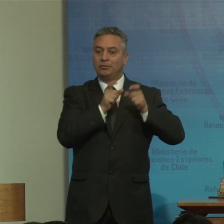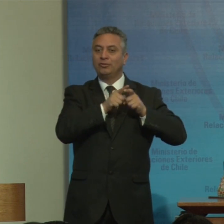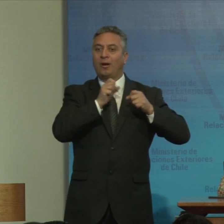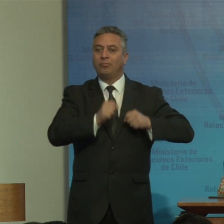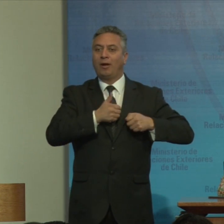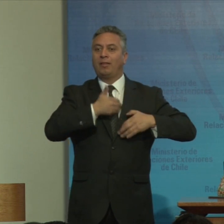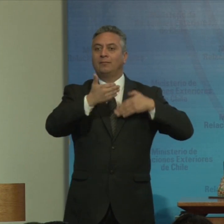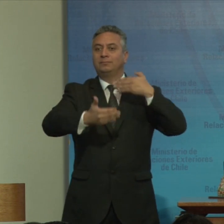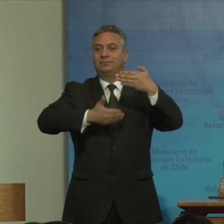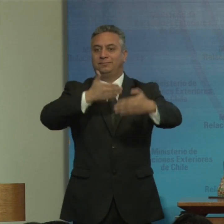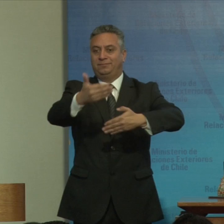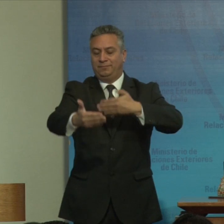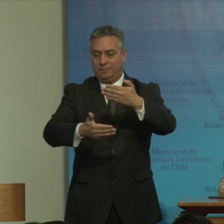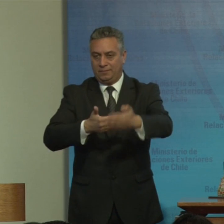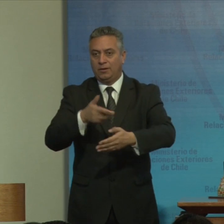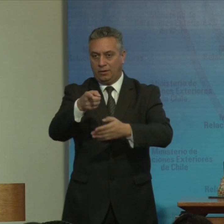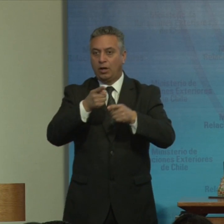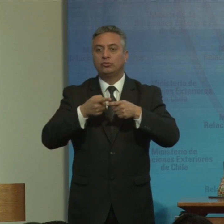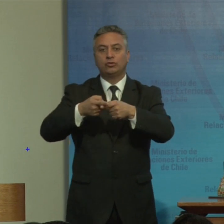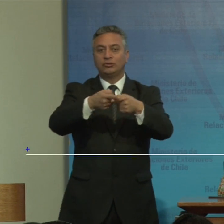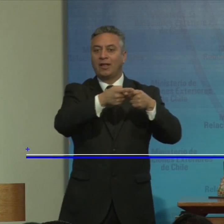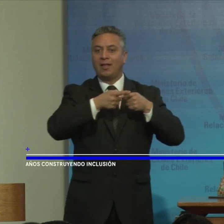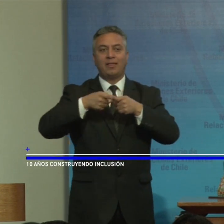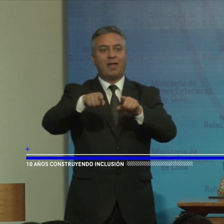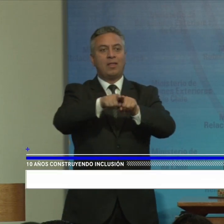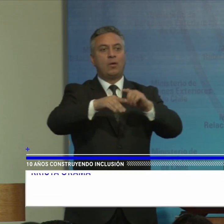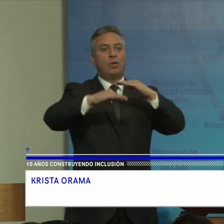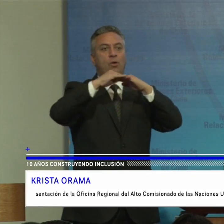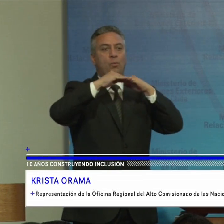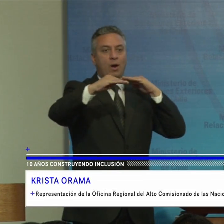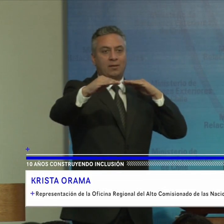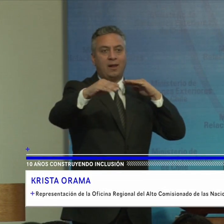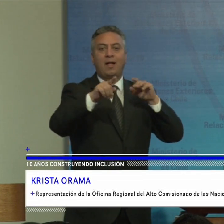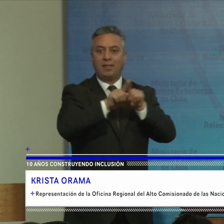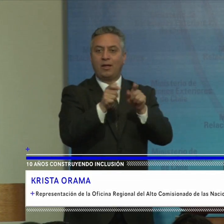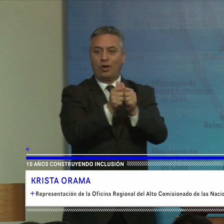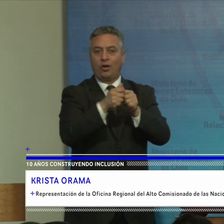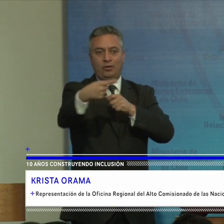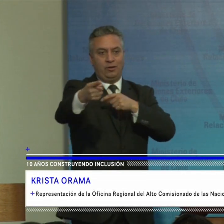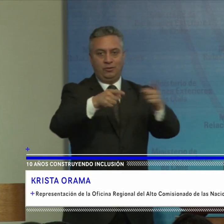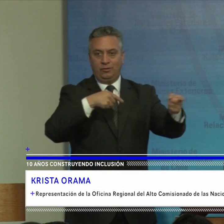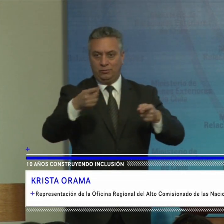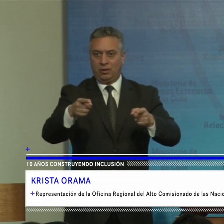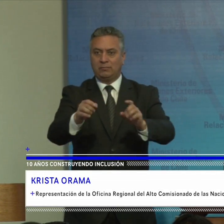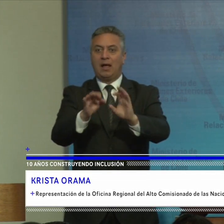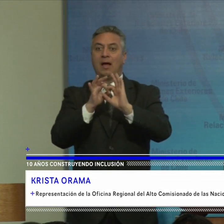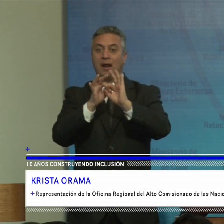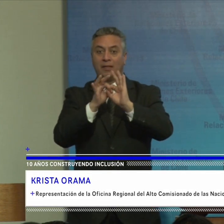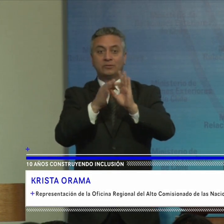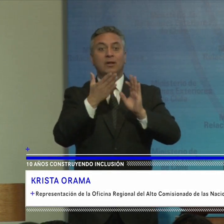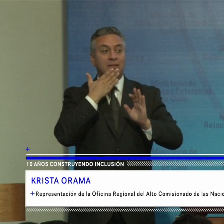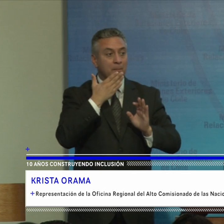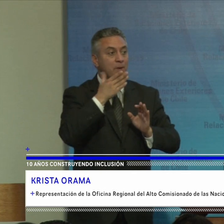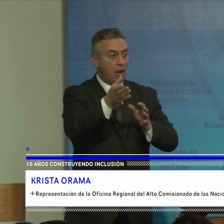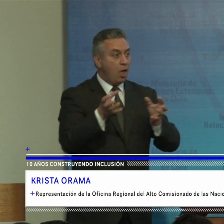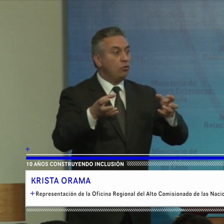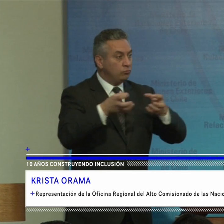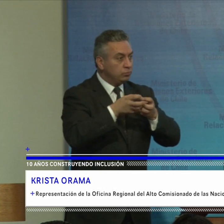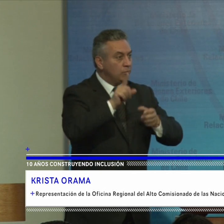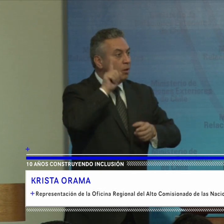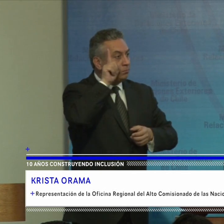con discapacidad en la sociedad en igualdad de condiciones con las demás agradecemos entonces la organización de esta